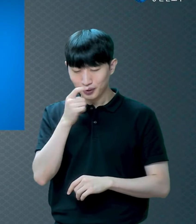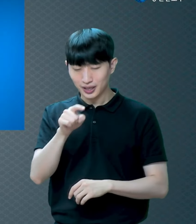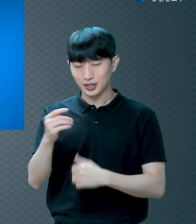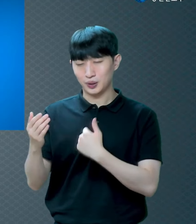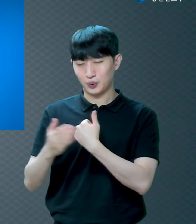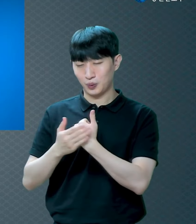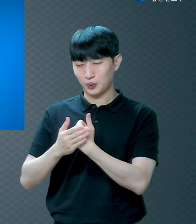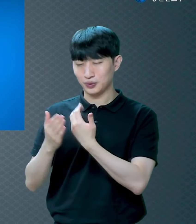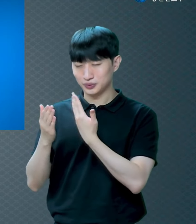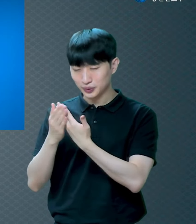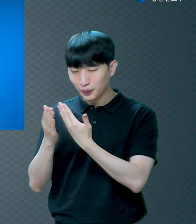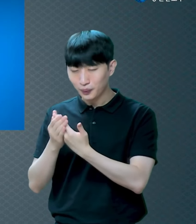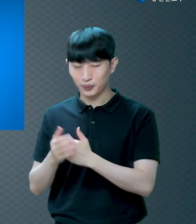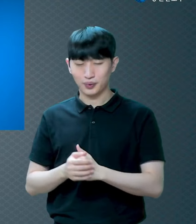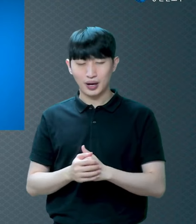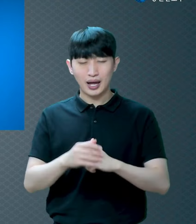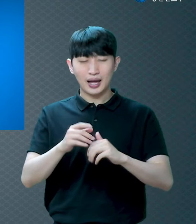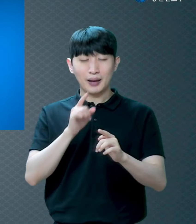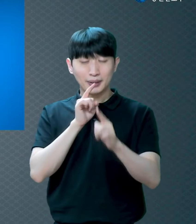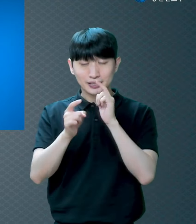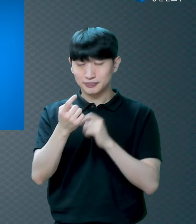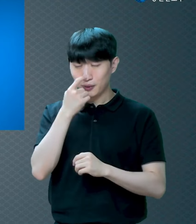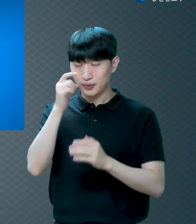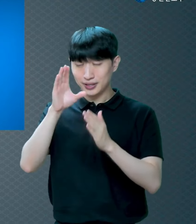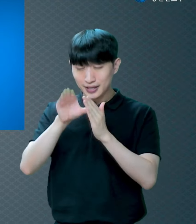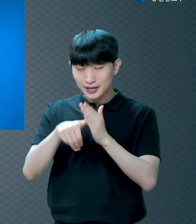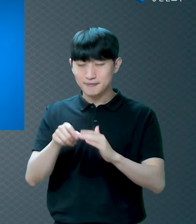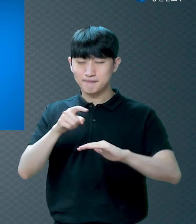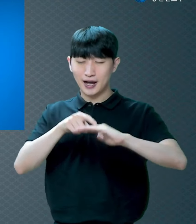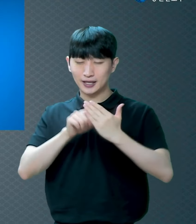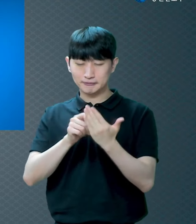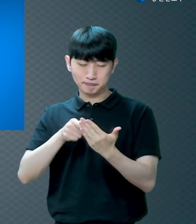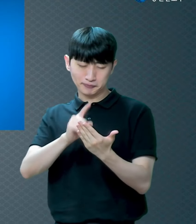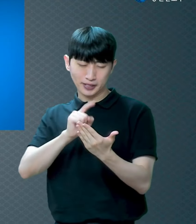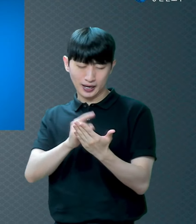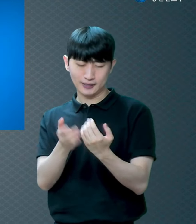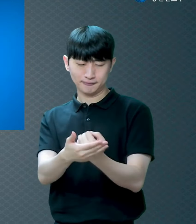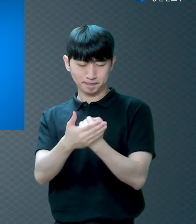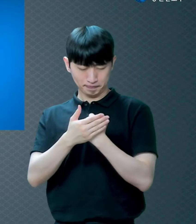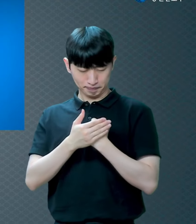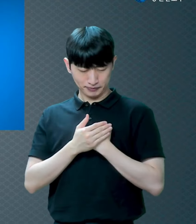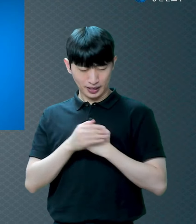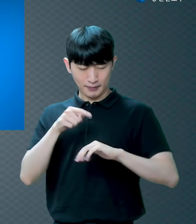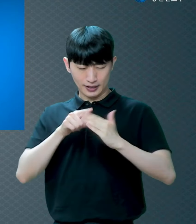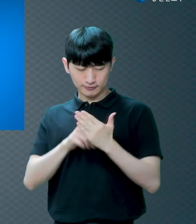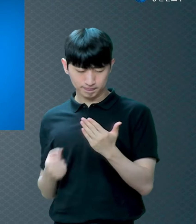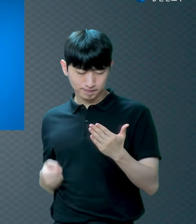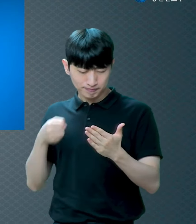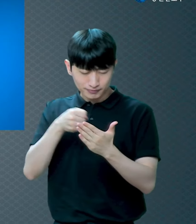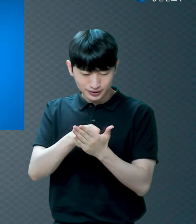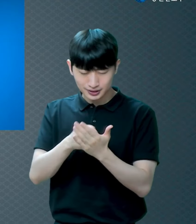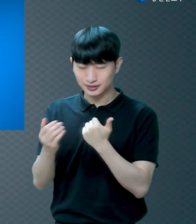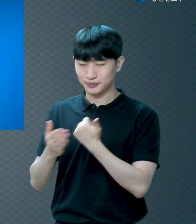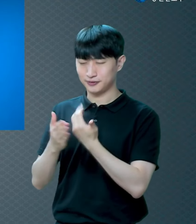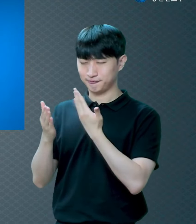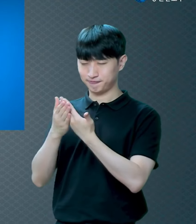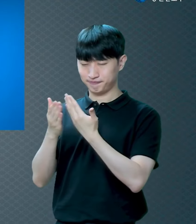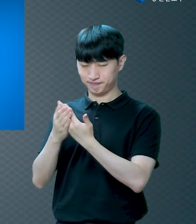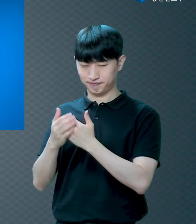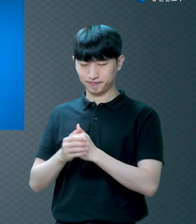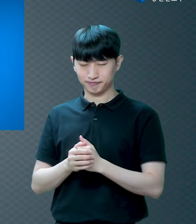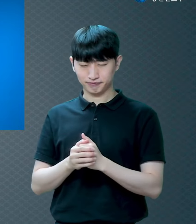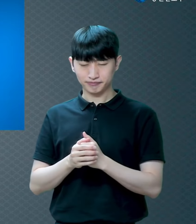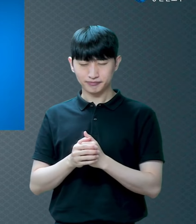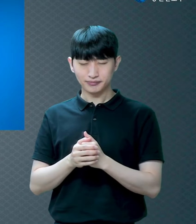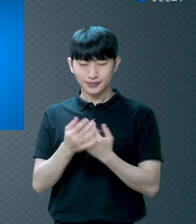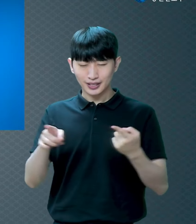배울 때 마음속에 새기고 각오하는 마음으로 말씀을 들을 수 있도록 도와주옵소서 함께해